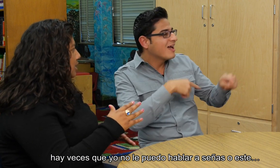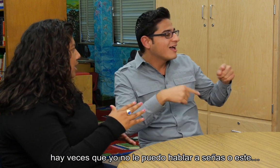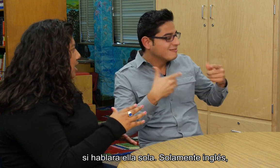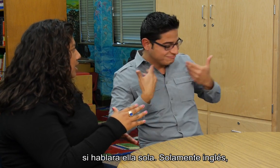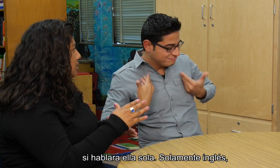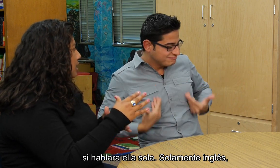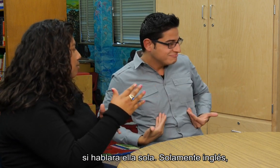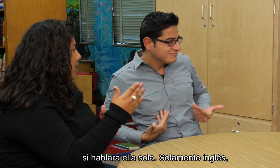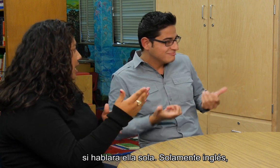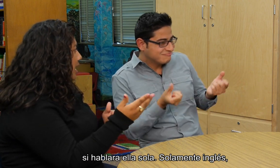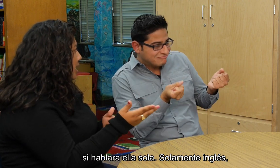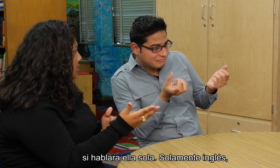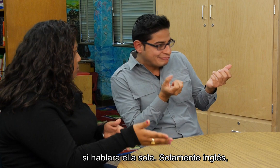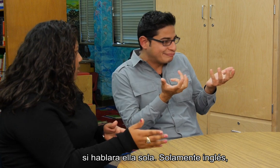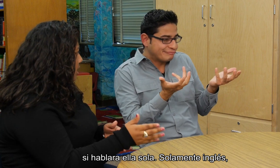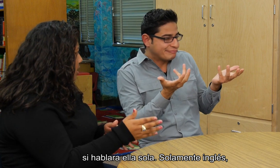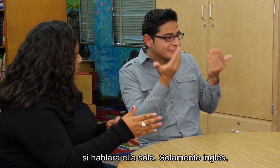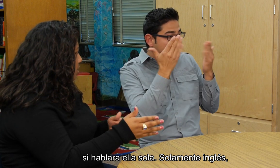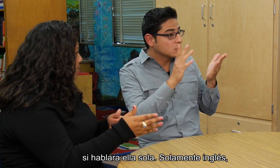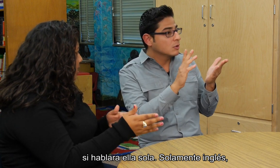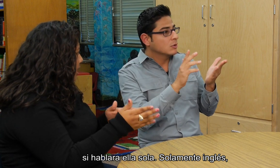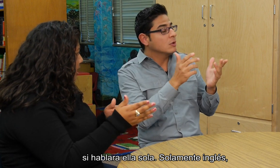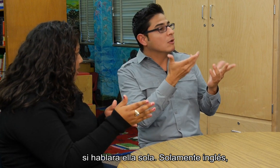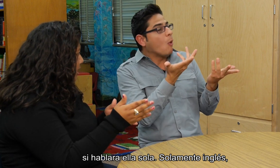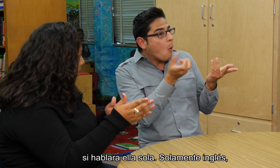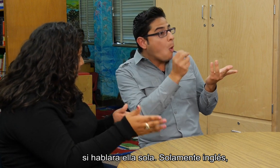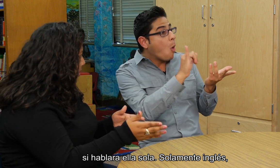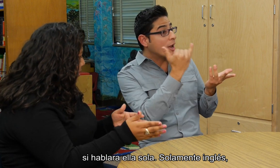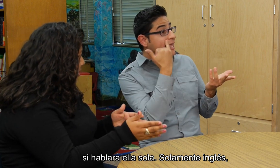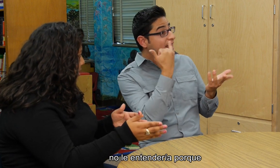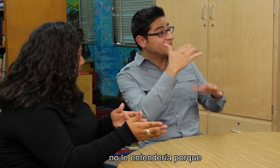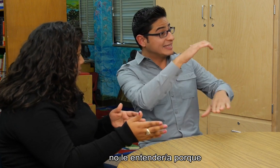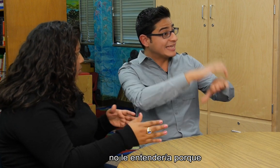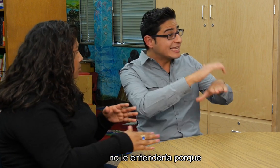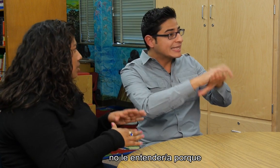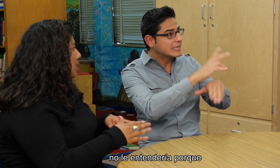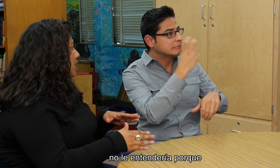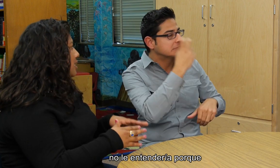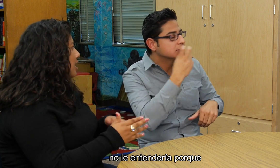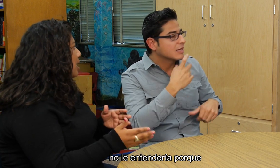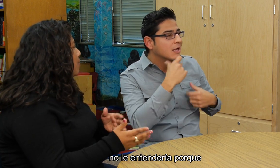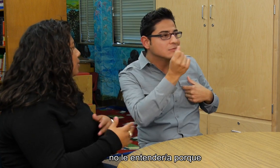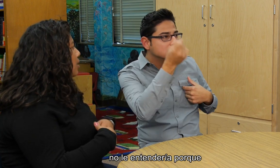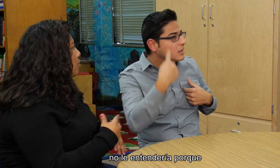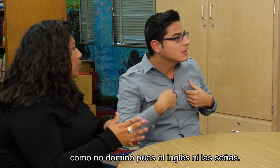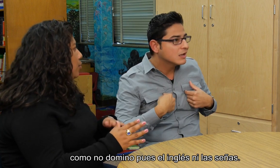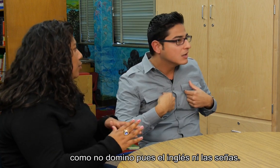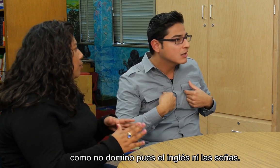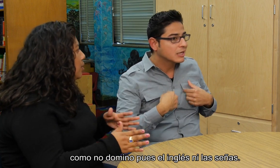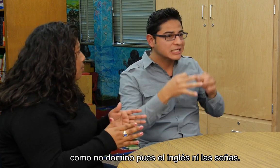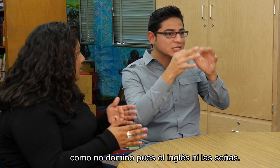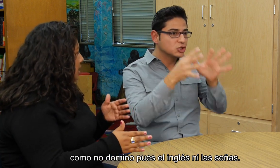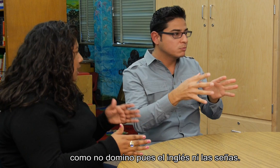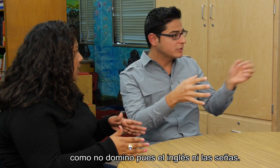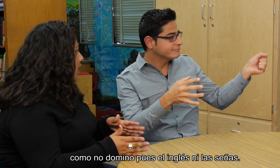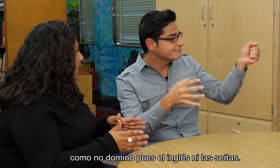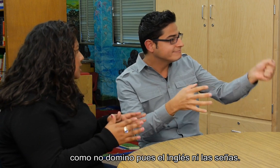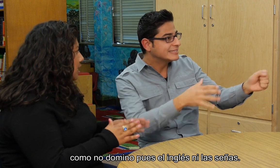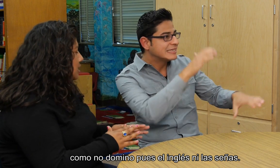este, si hablara ella sola, solamente inglés, no, no la entendería porque como no domino pues el inglés ni las